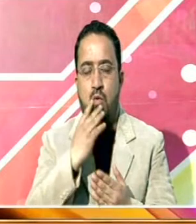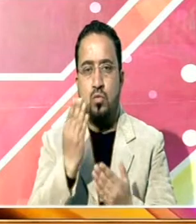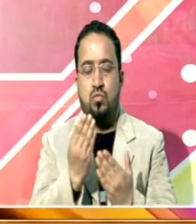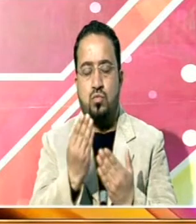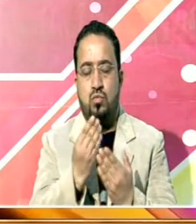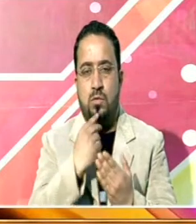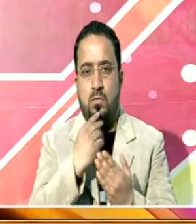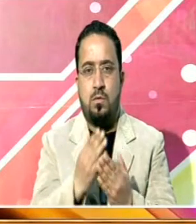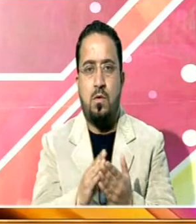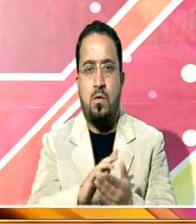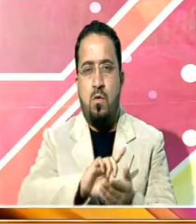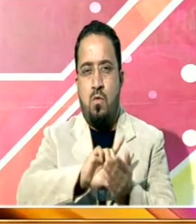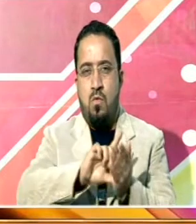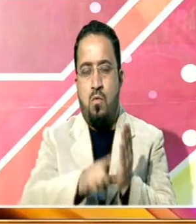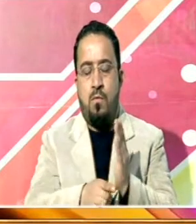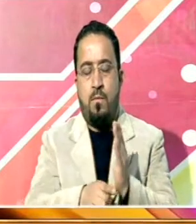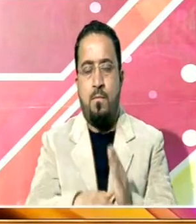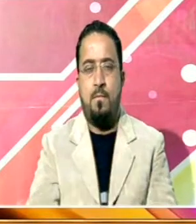ہوتے رہیں گے